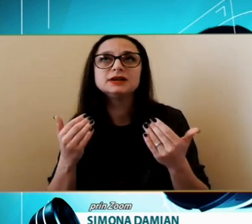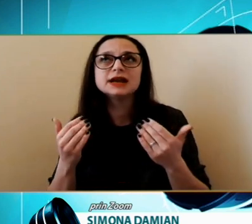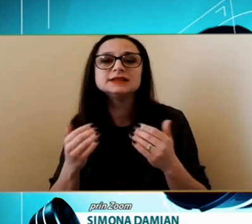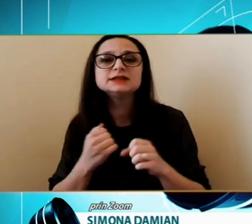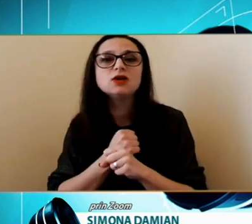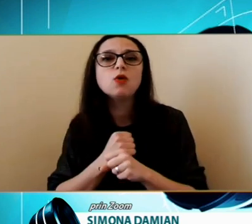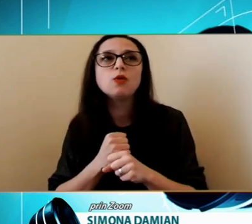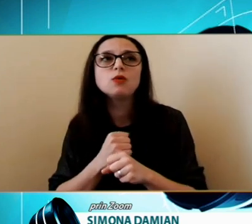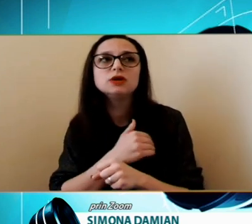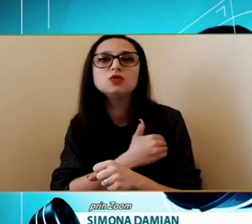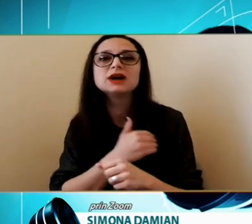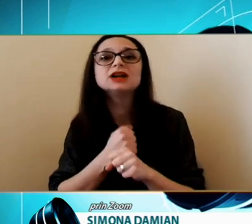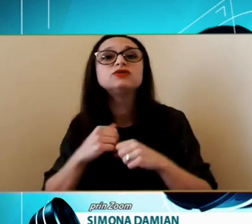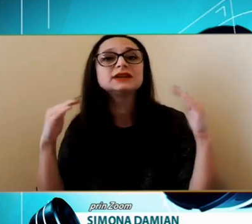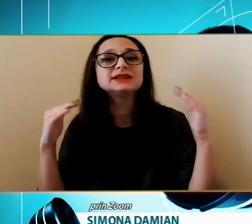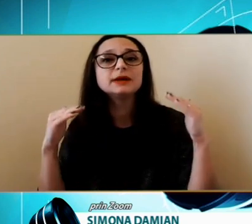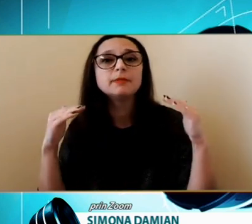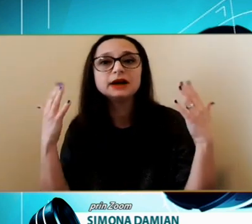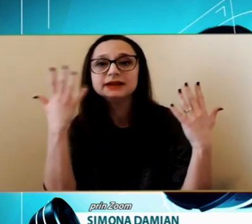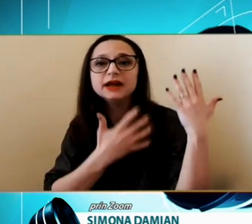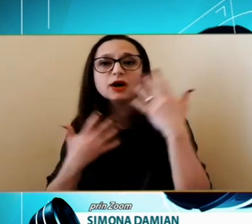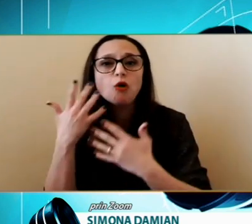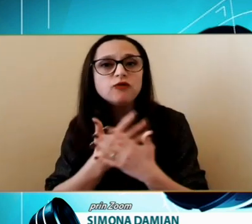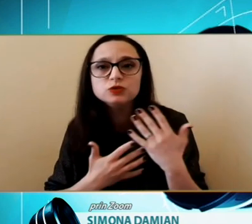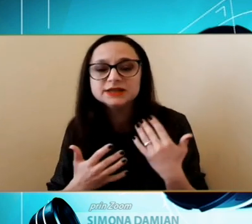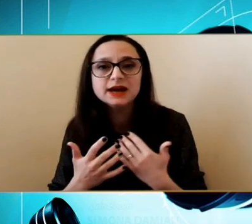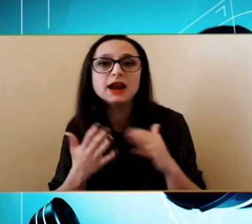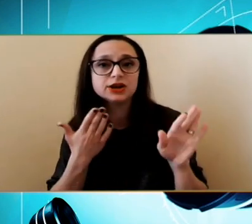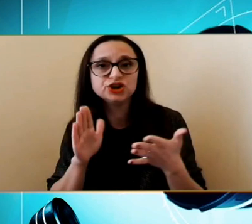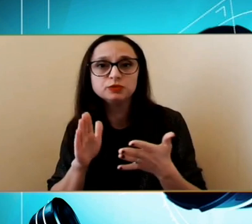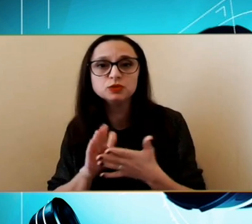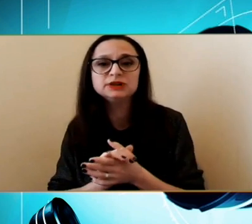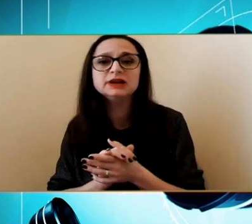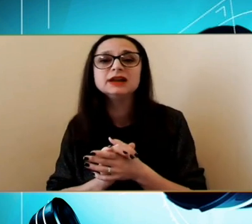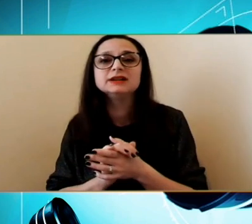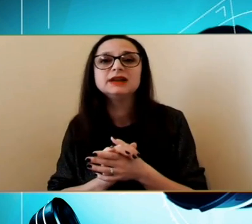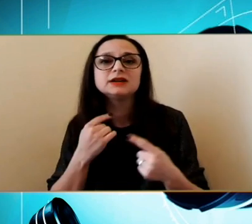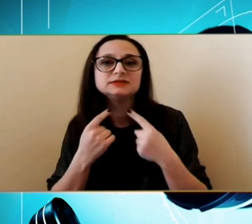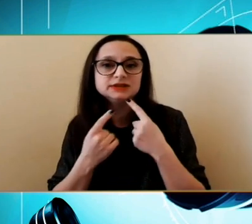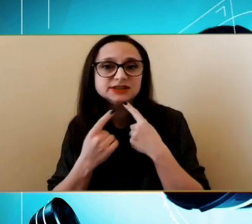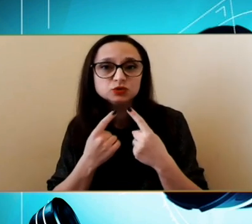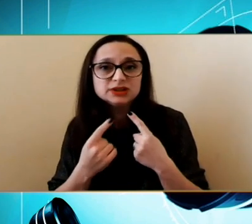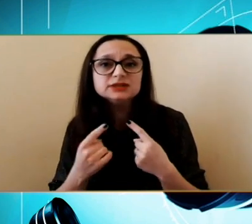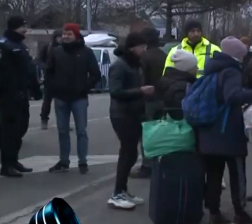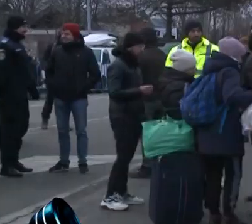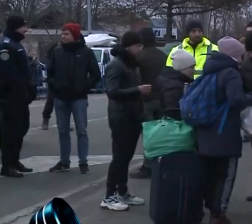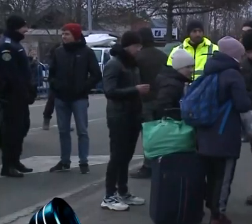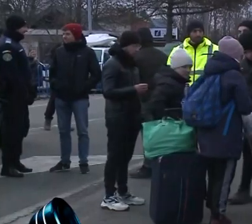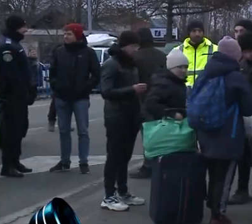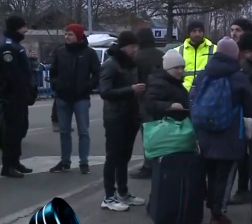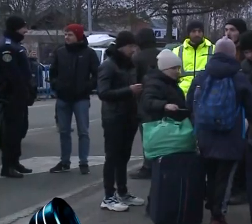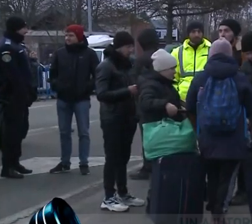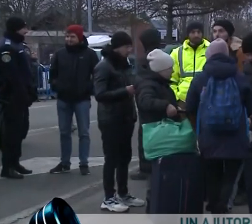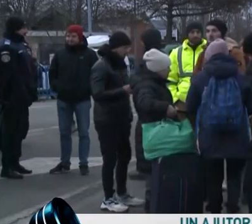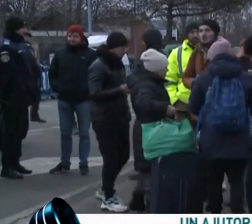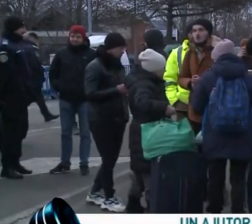Există Un grad foarte mare De confuzie La început Dar Discutând cu ei